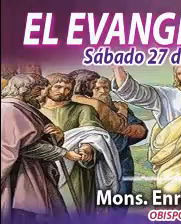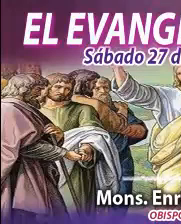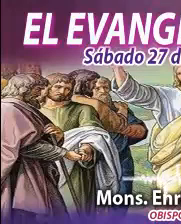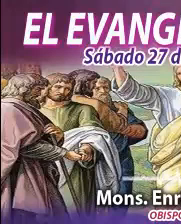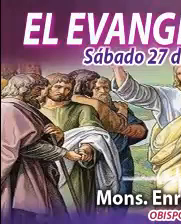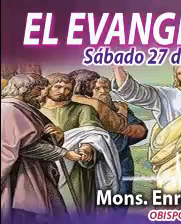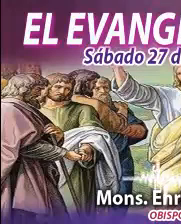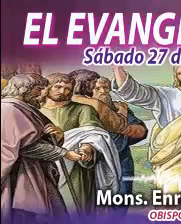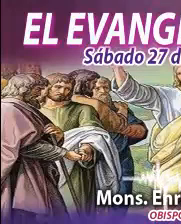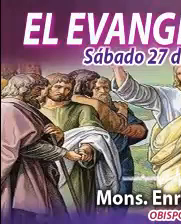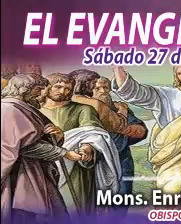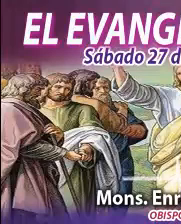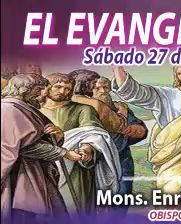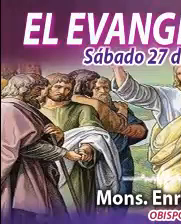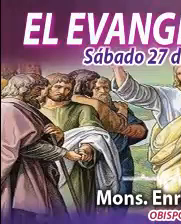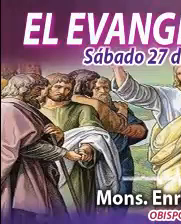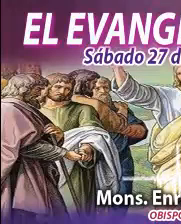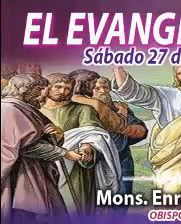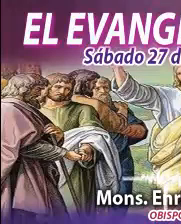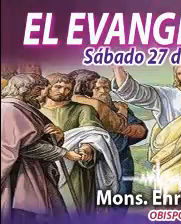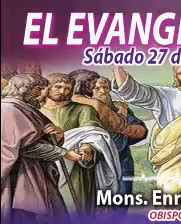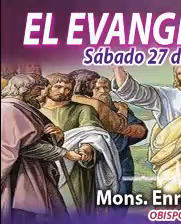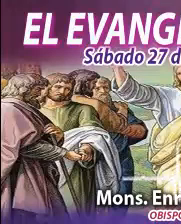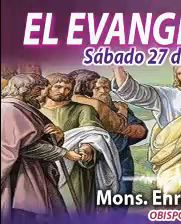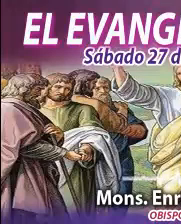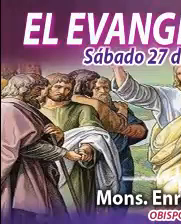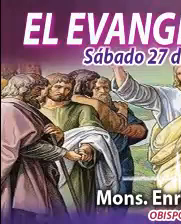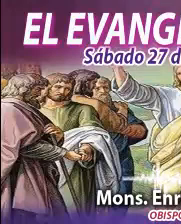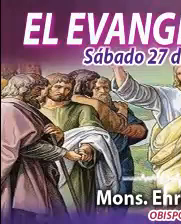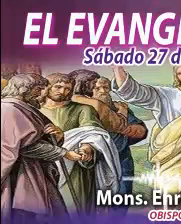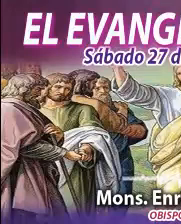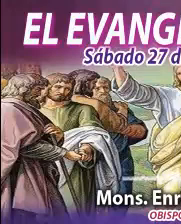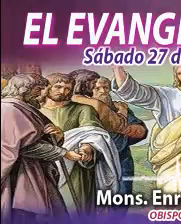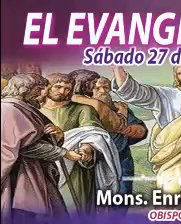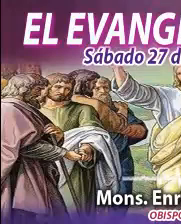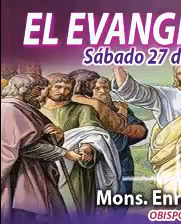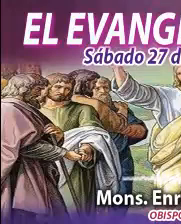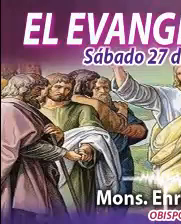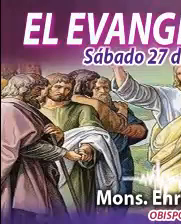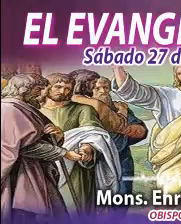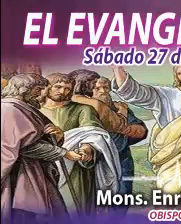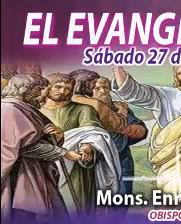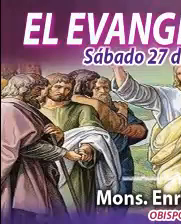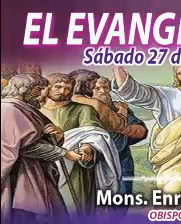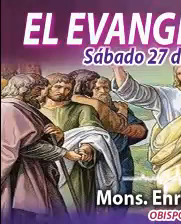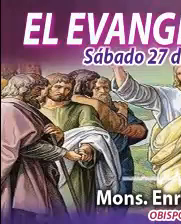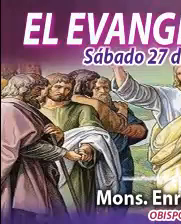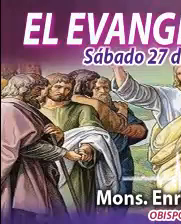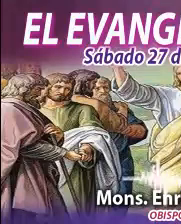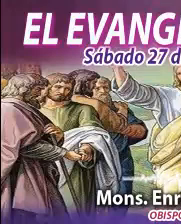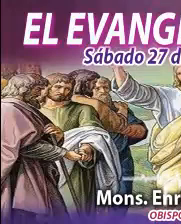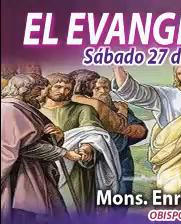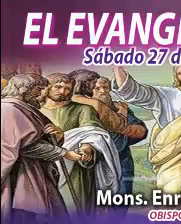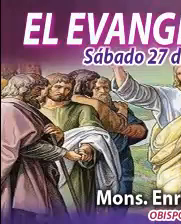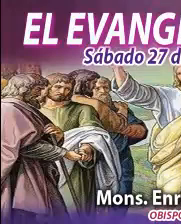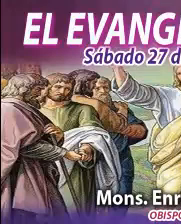En todo momento Cristo nos dice, estoy contigo. Escucha, vamos juntos con Monseñor Enrique Díaz para buscar la señal de la